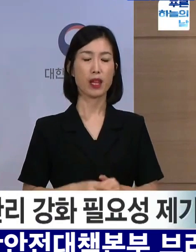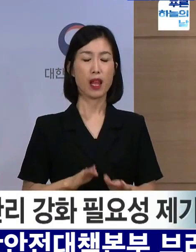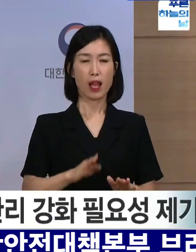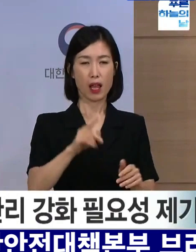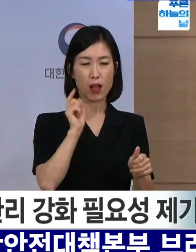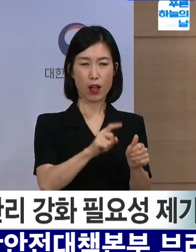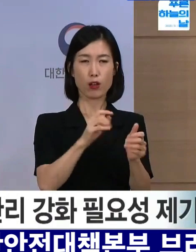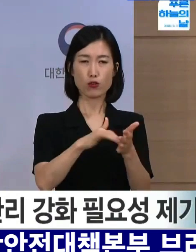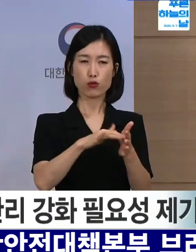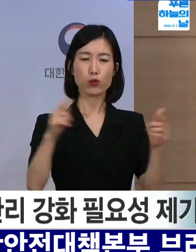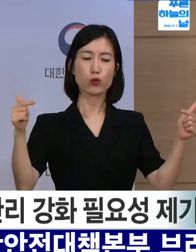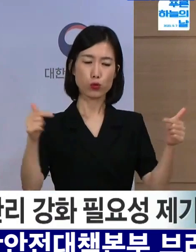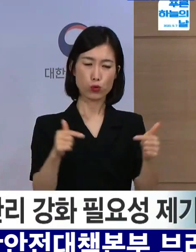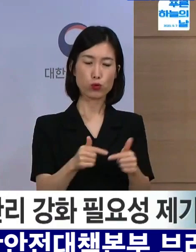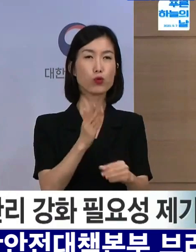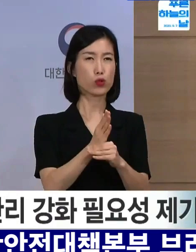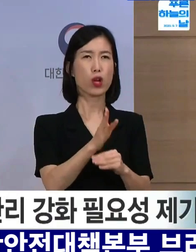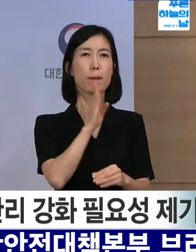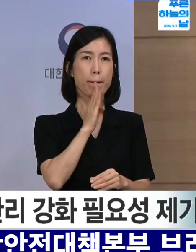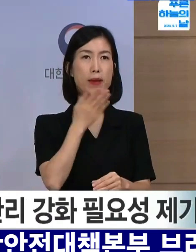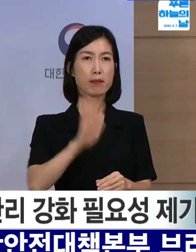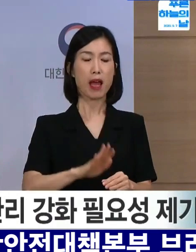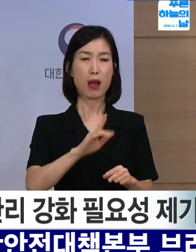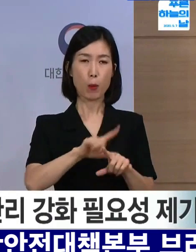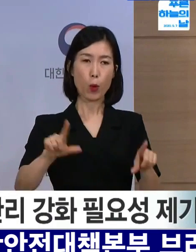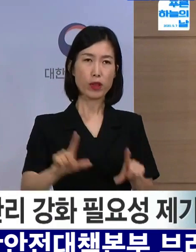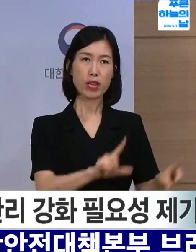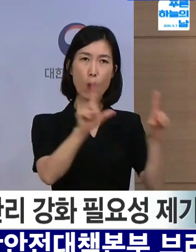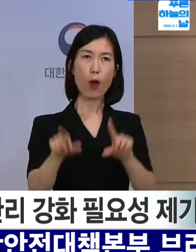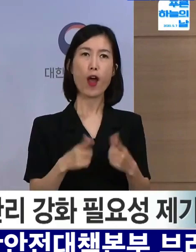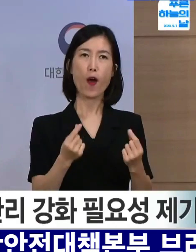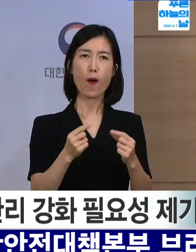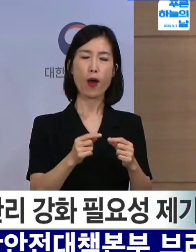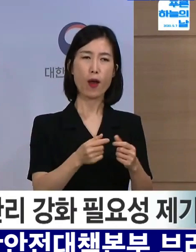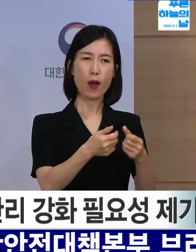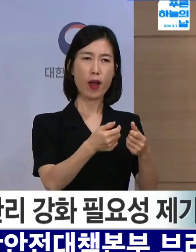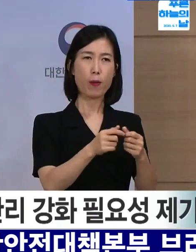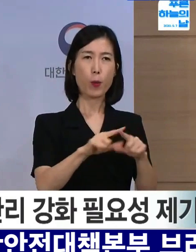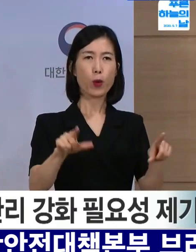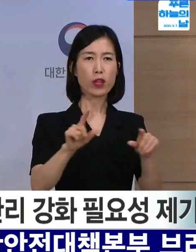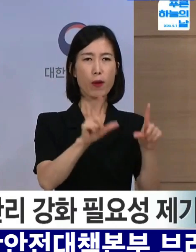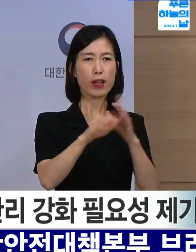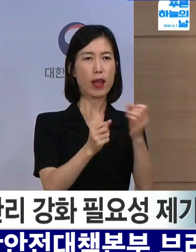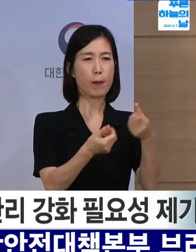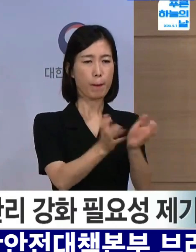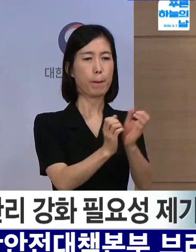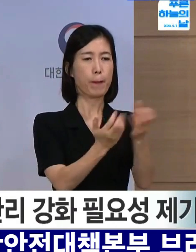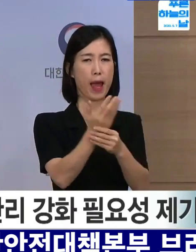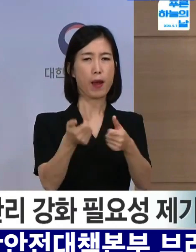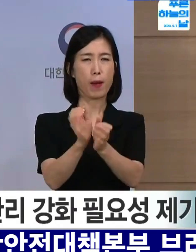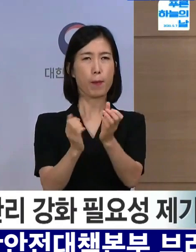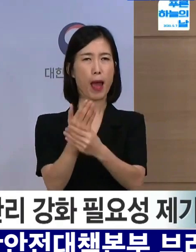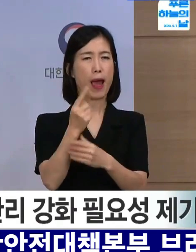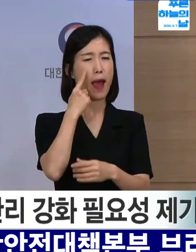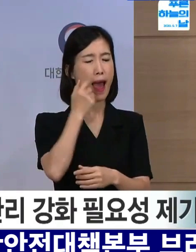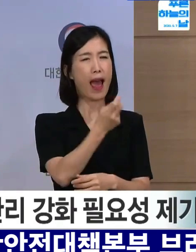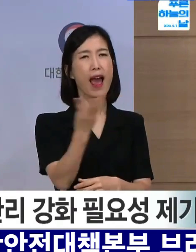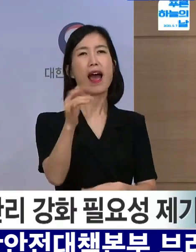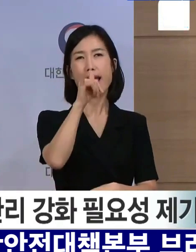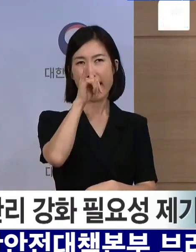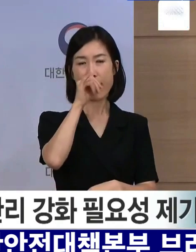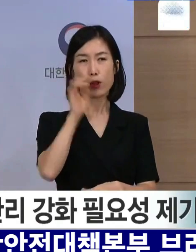추세가 감소하고 있으나 아직 일상생활과 관련된 사회 곳곳에서 집단 감염이 발생하고 있으며